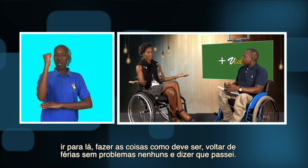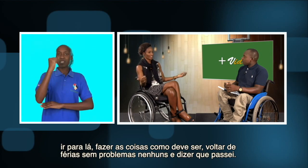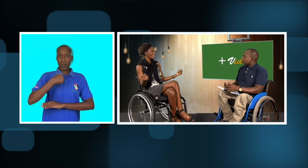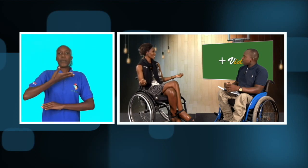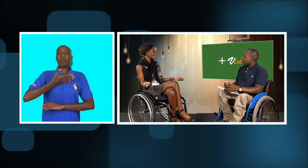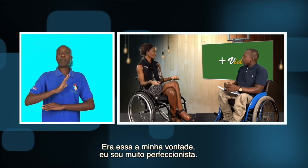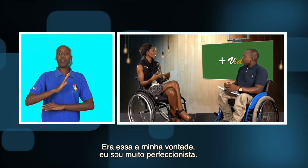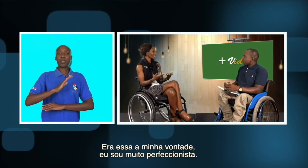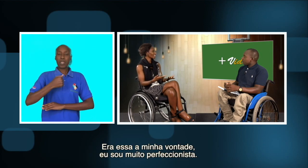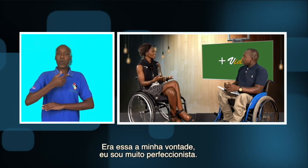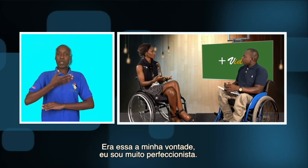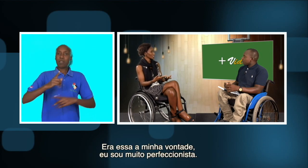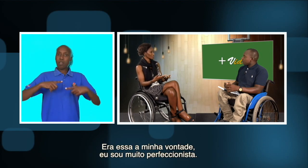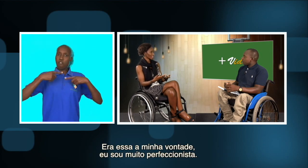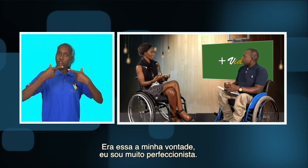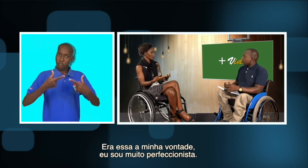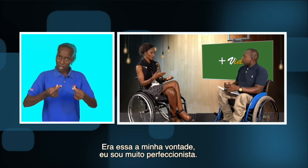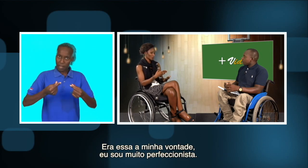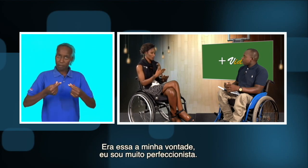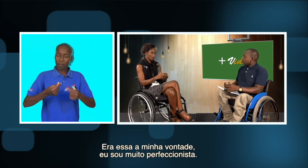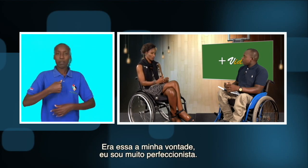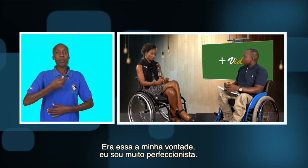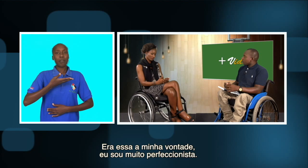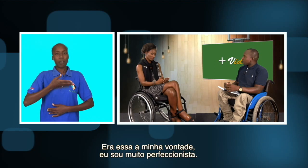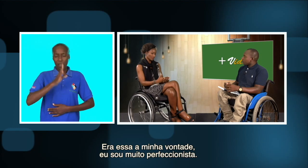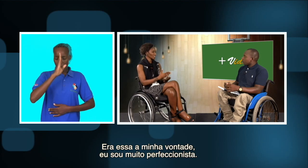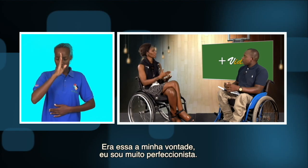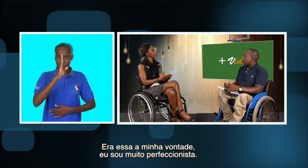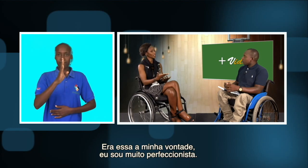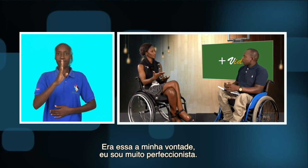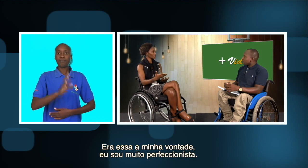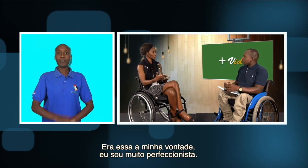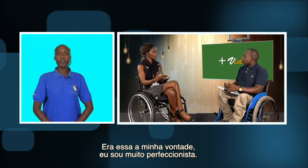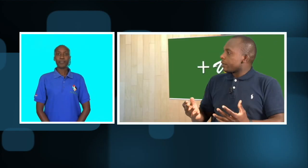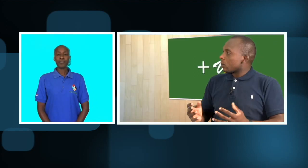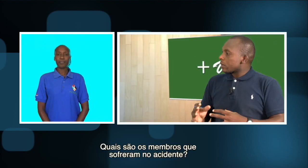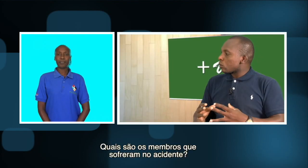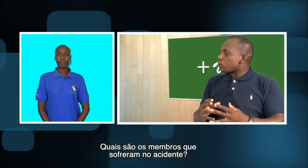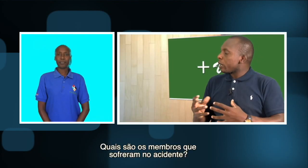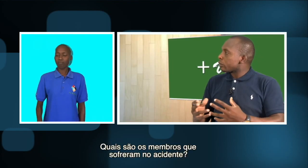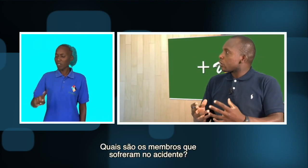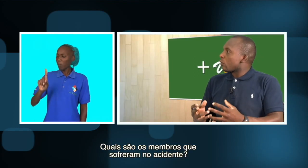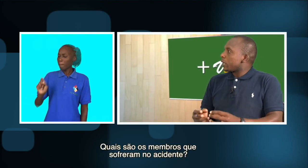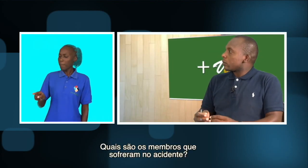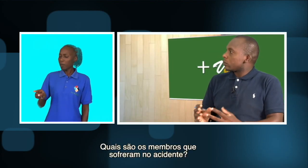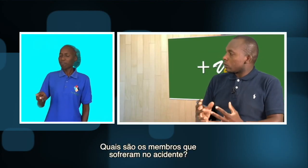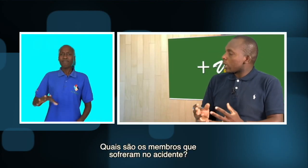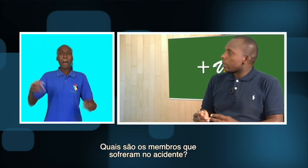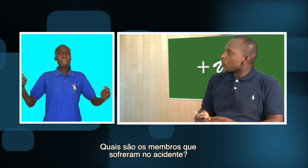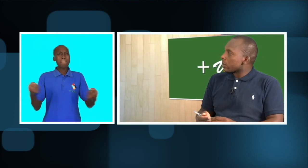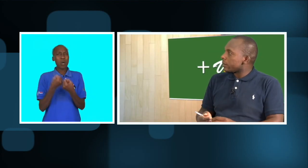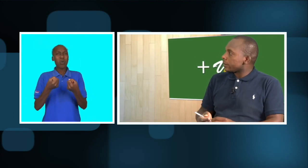passei. Então, era essa a minha vontade. Eu sou muito perfeccionista. Quais são os membros que sofreram